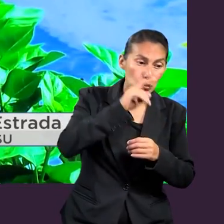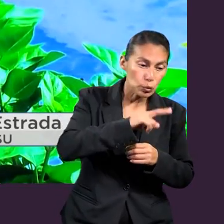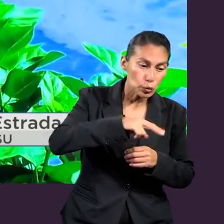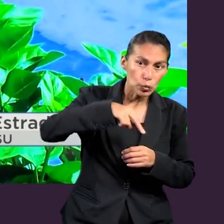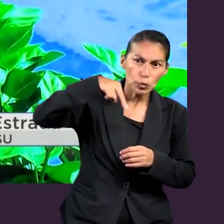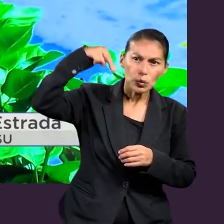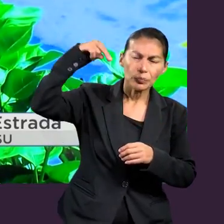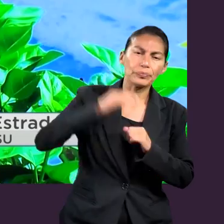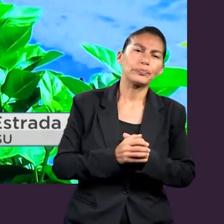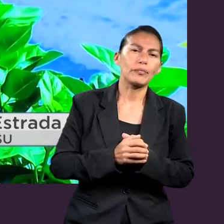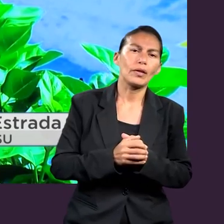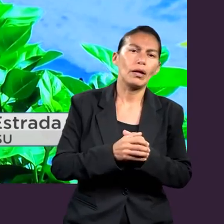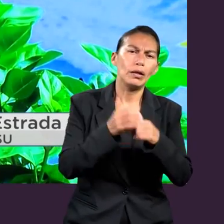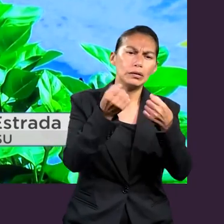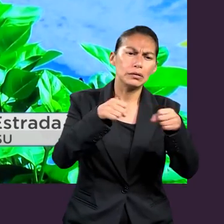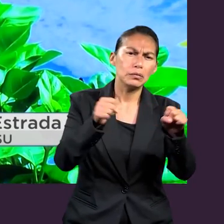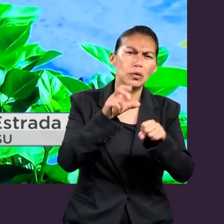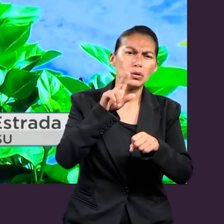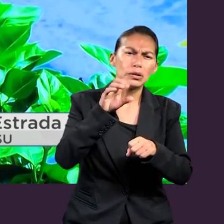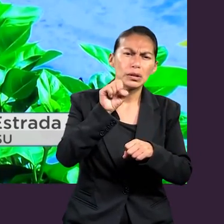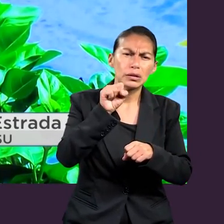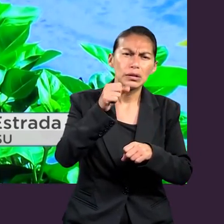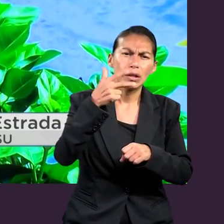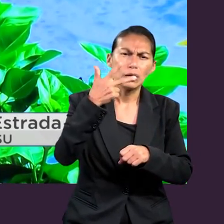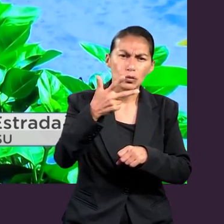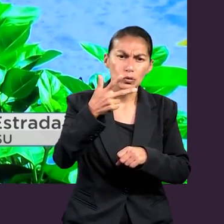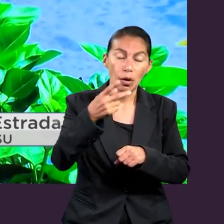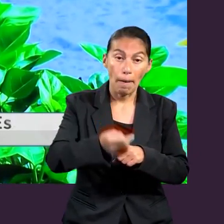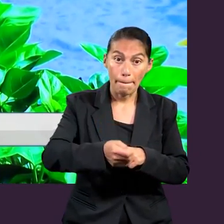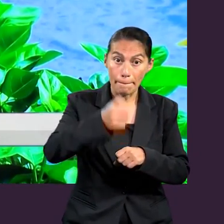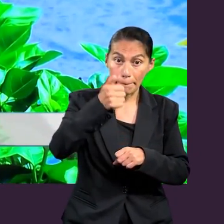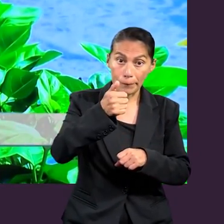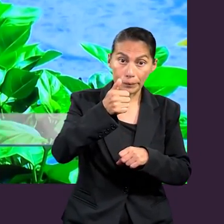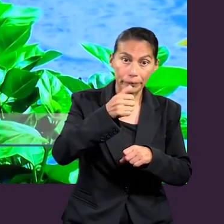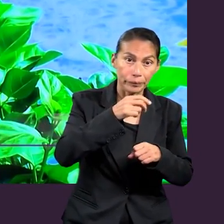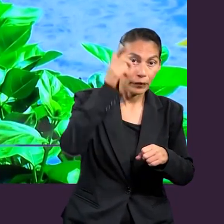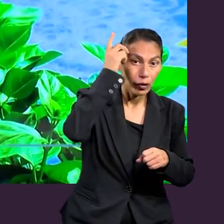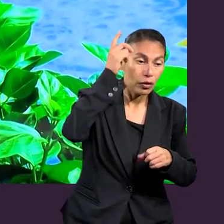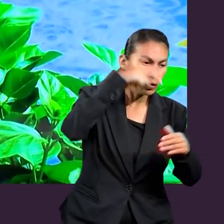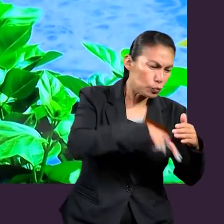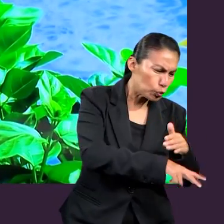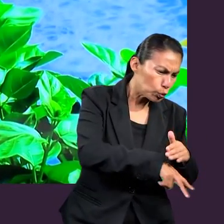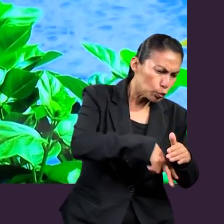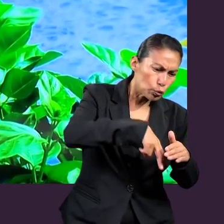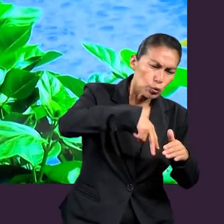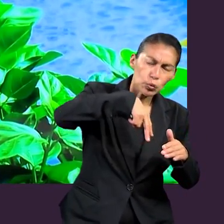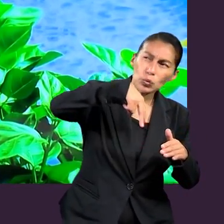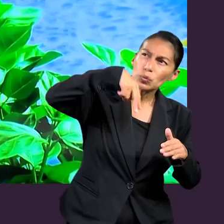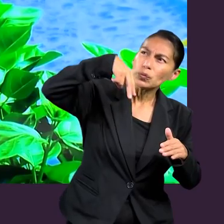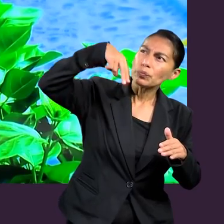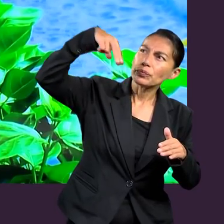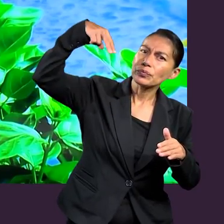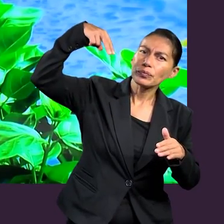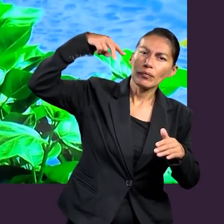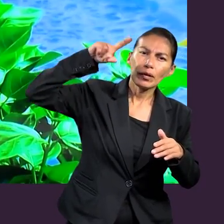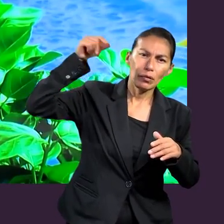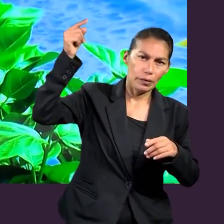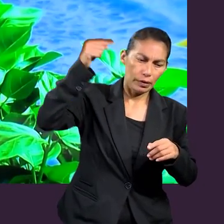Y en el orden del Salmo 68, primero viene la ascensión y luego desciende. ¿En qué sentido? Cristo